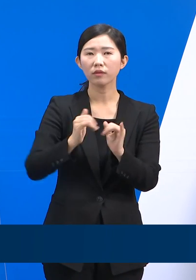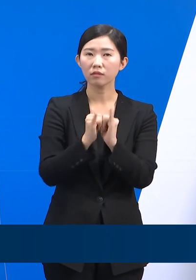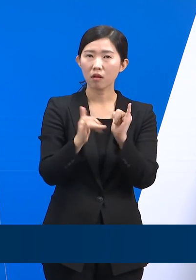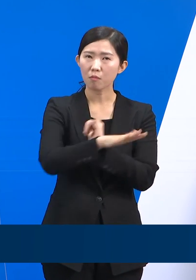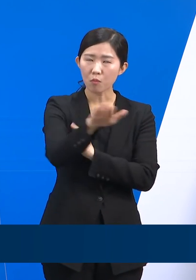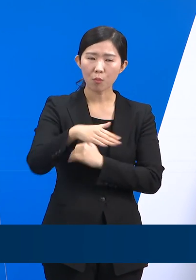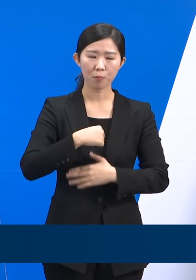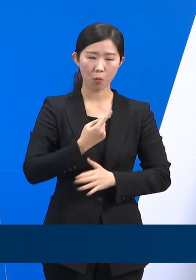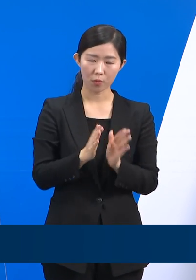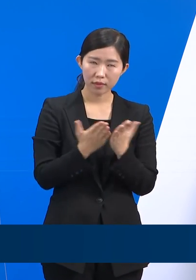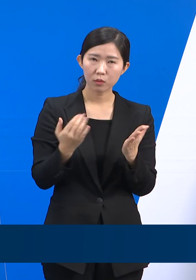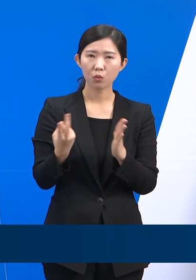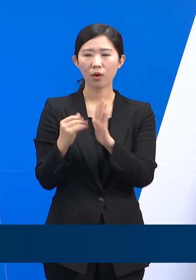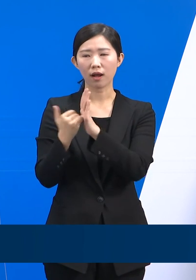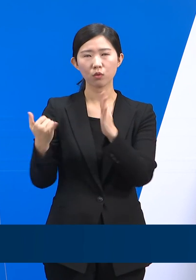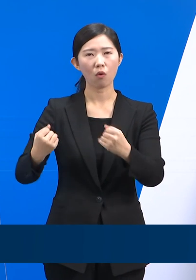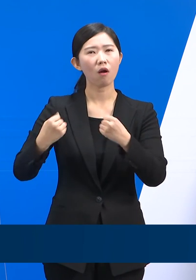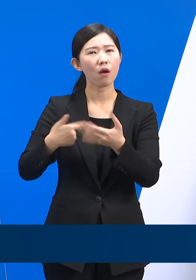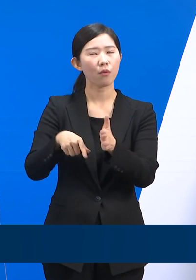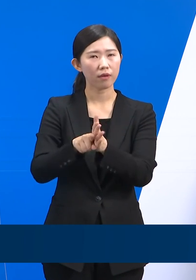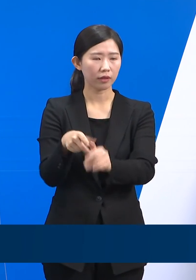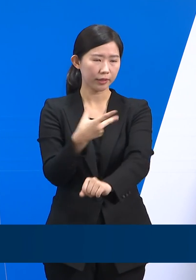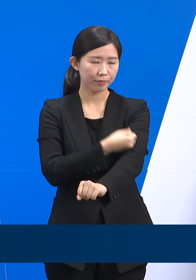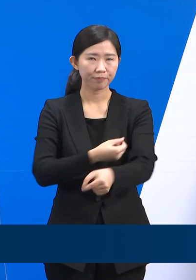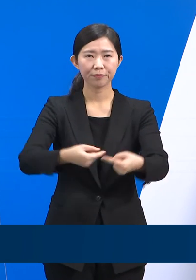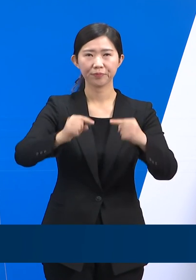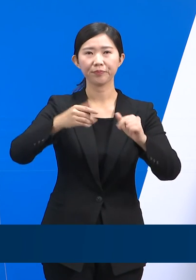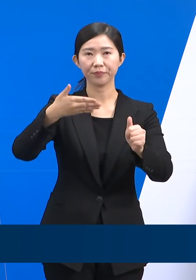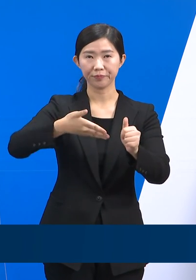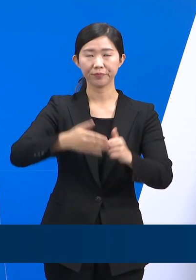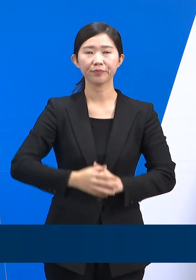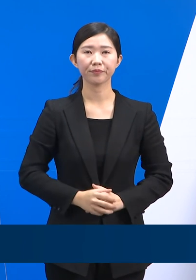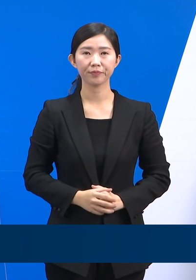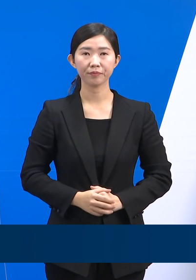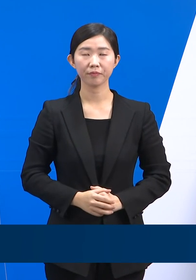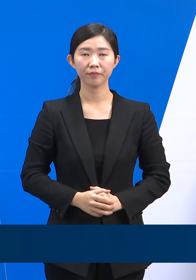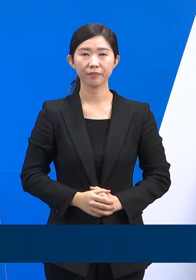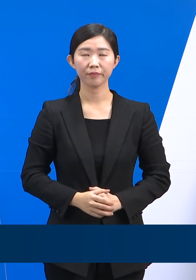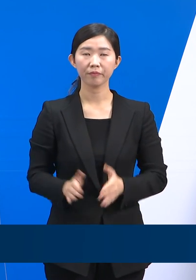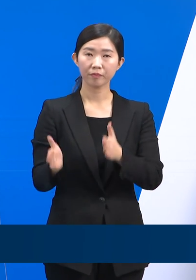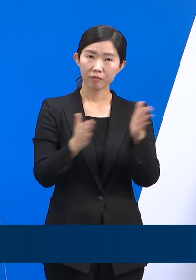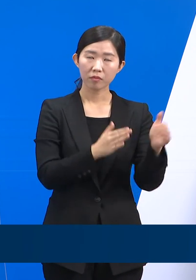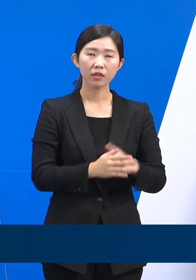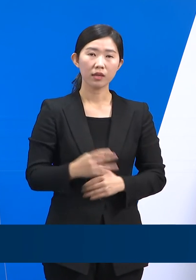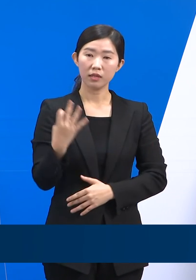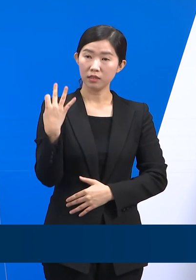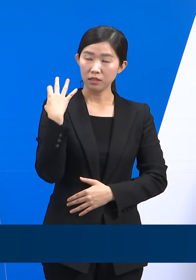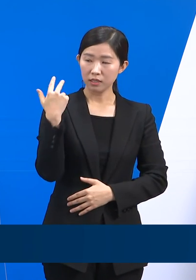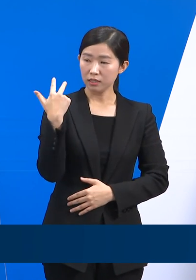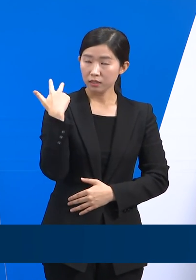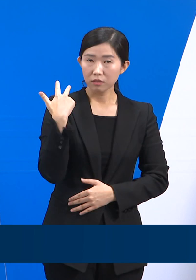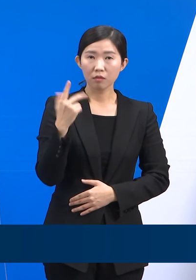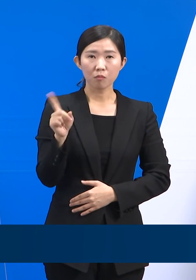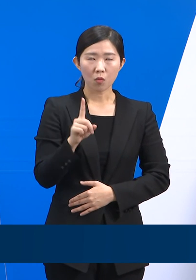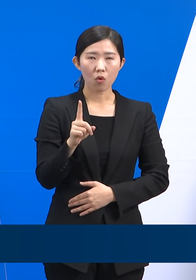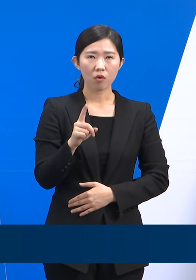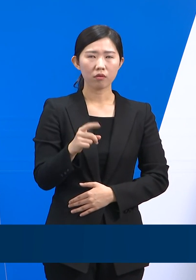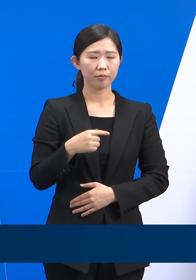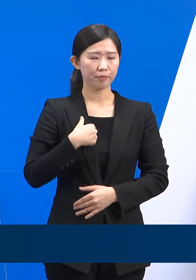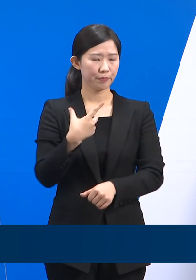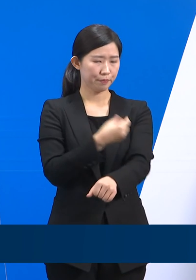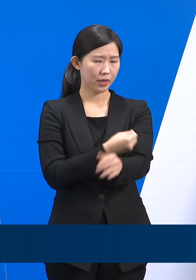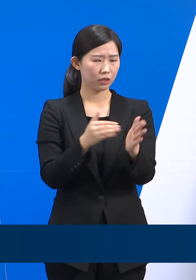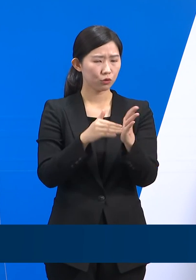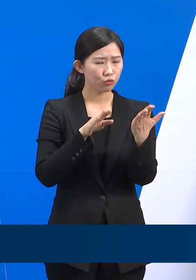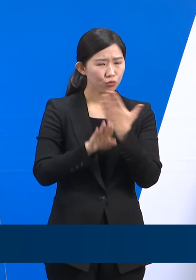가족의 건강을 위해 예방접종에 적극적인 참여를 부탁드립니다. 한편 지난 한 주간 도내 1,897건의 백신 이상반응